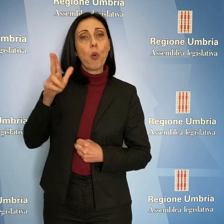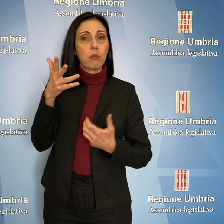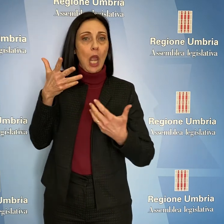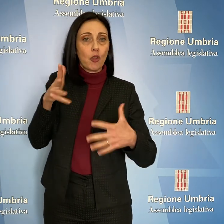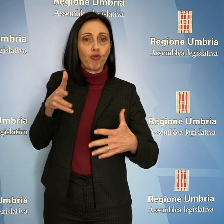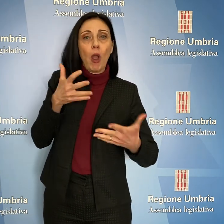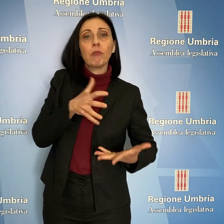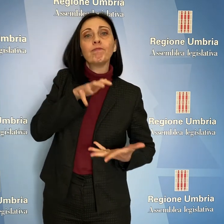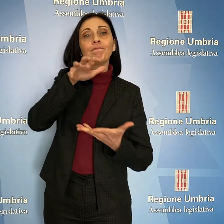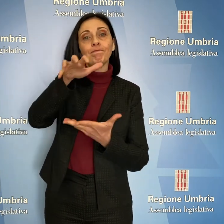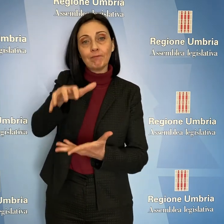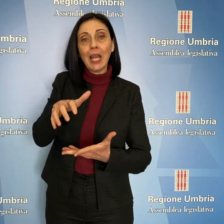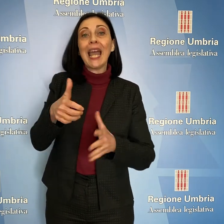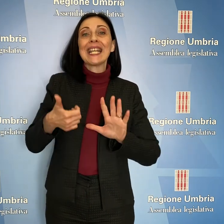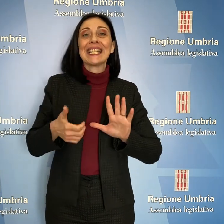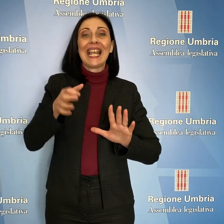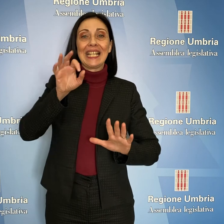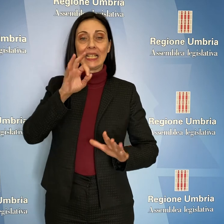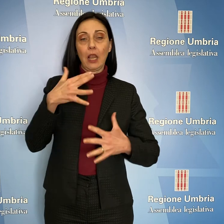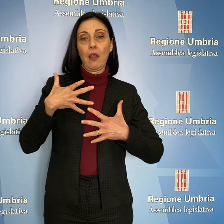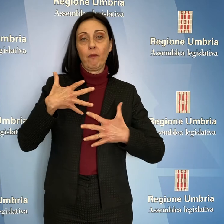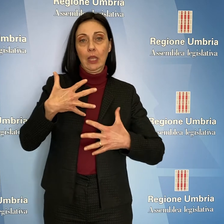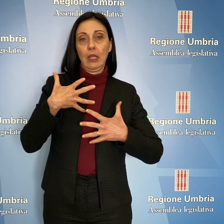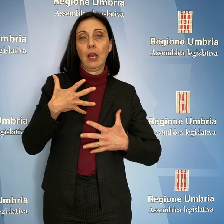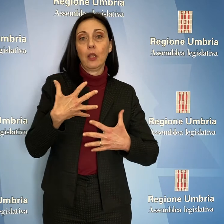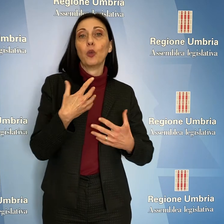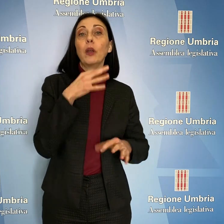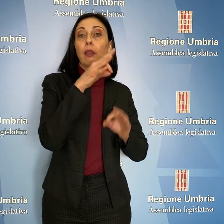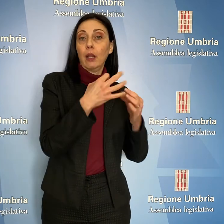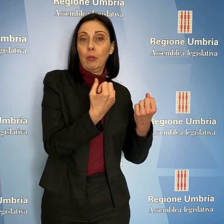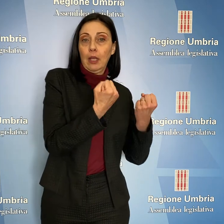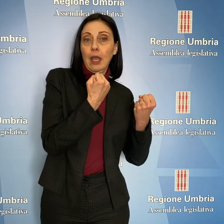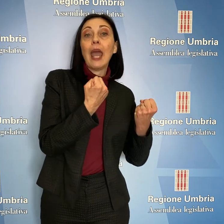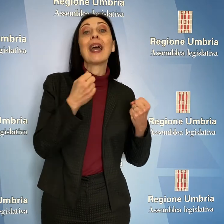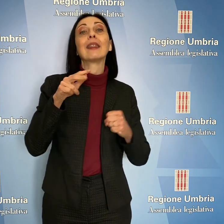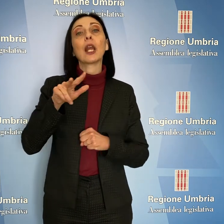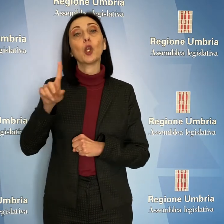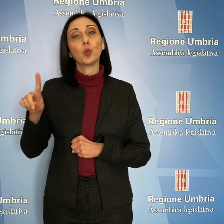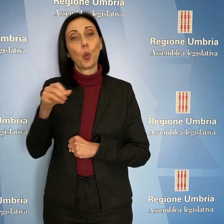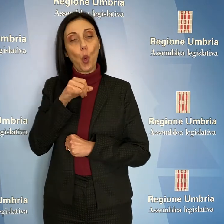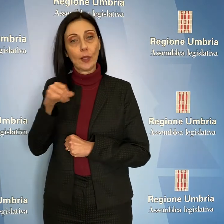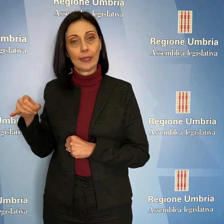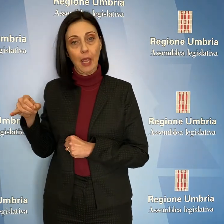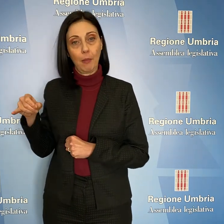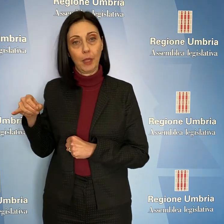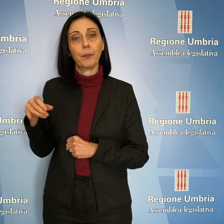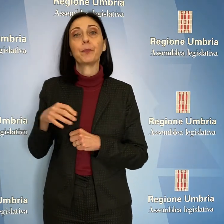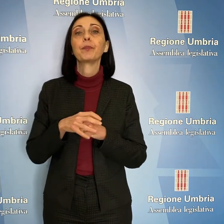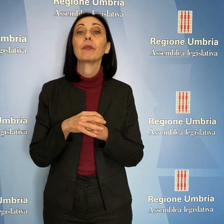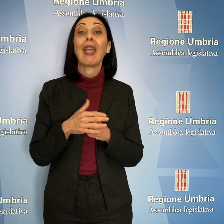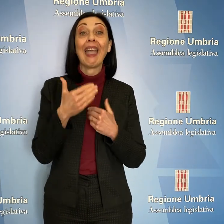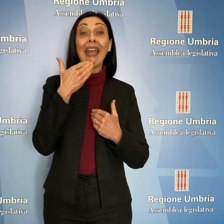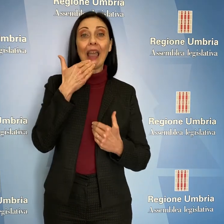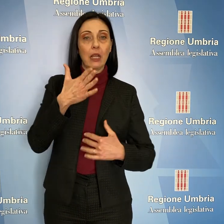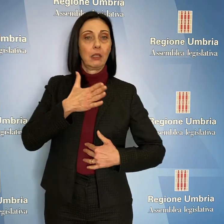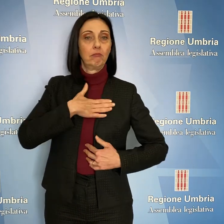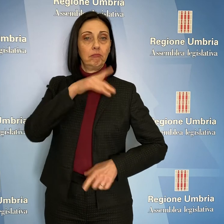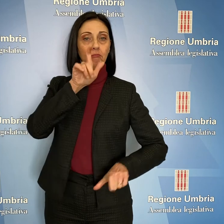stati assegnati 60 ventilatori per le terapie intensive e 31 per la semi. Grazie alle risorse di benefattori, sono